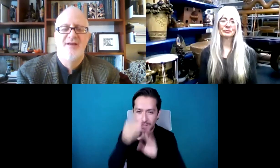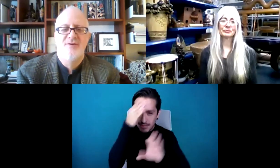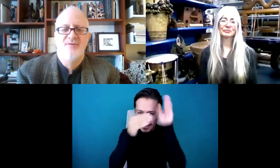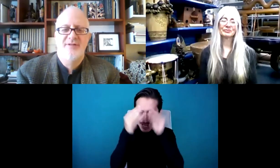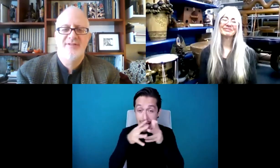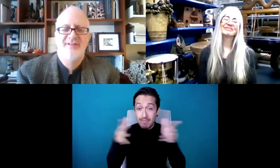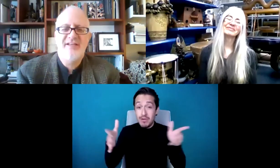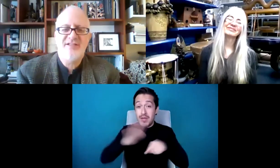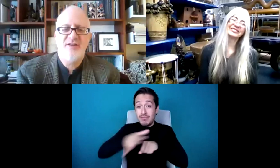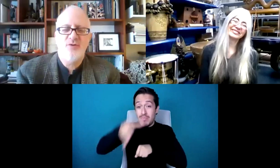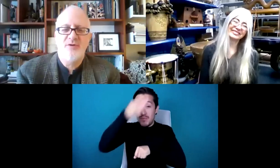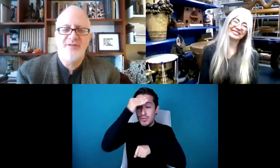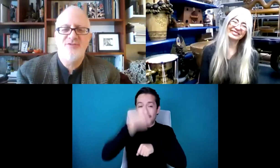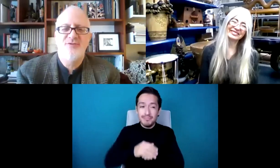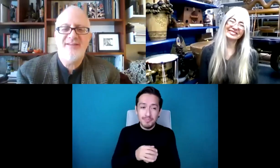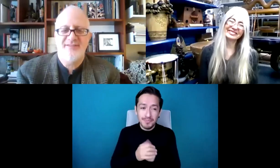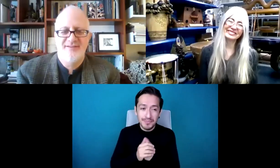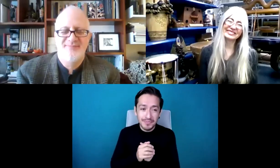realmente enganchar a los jóvenes.